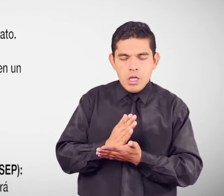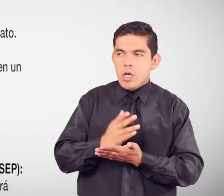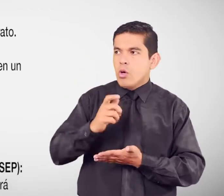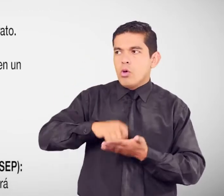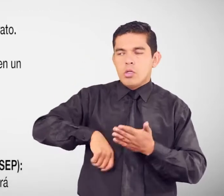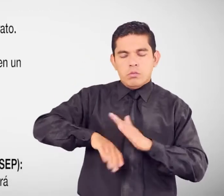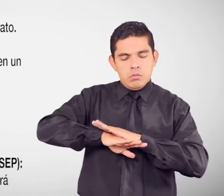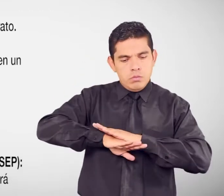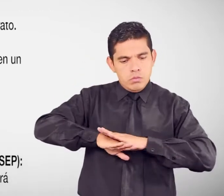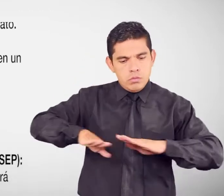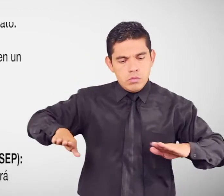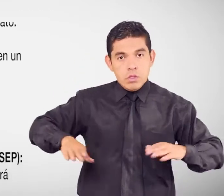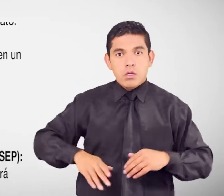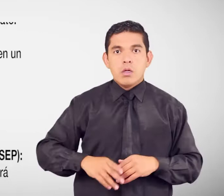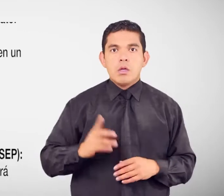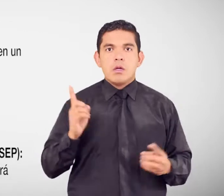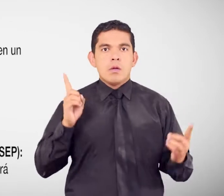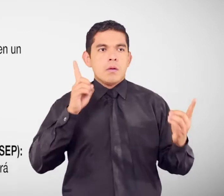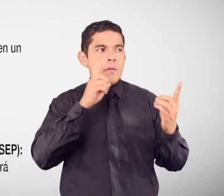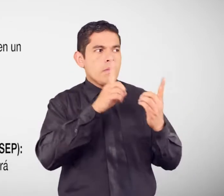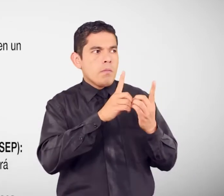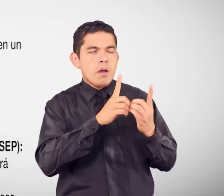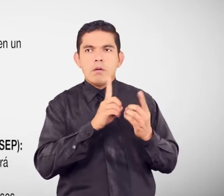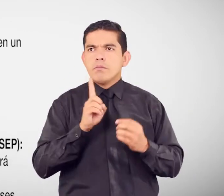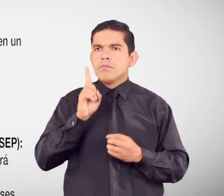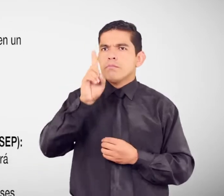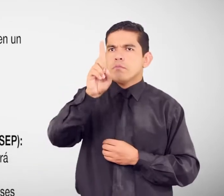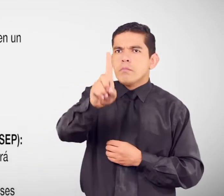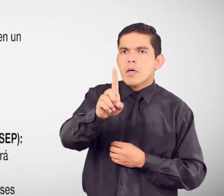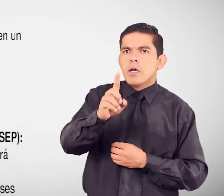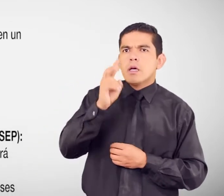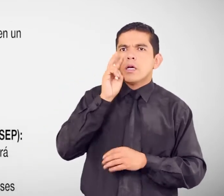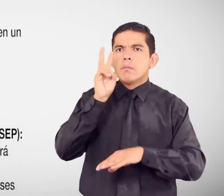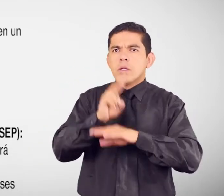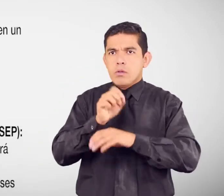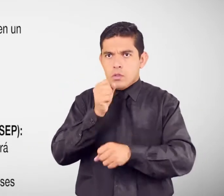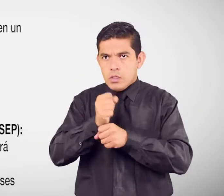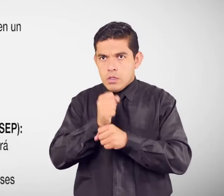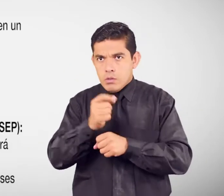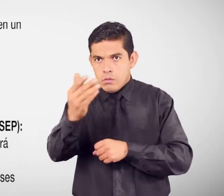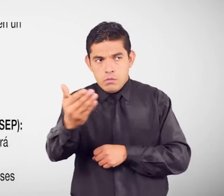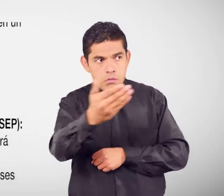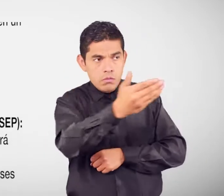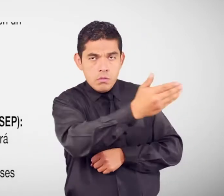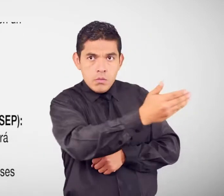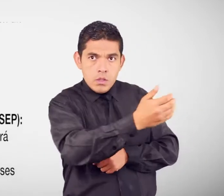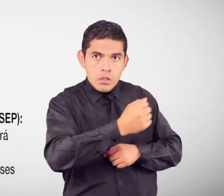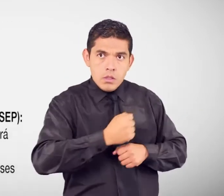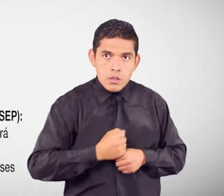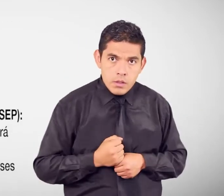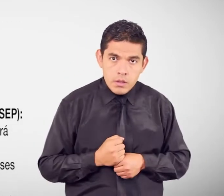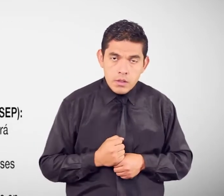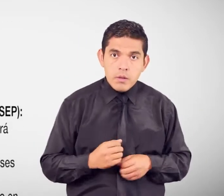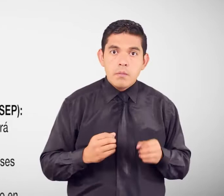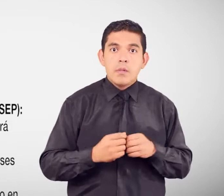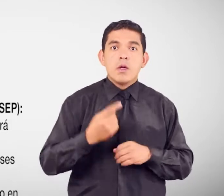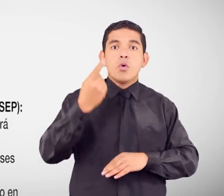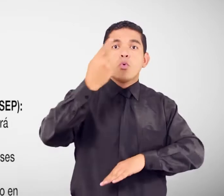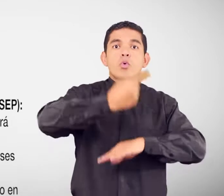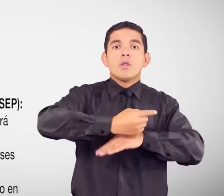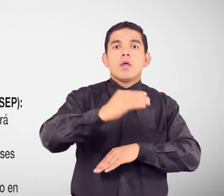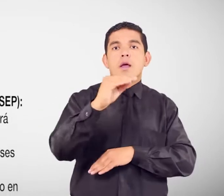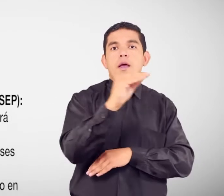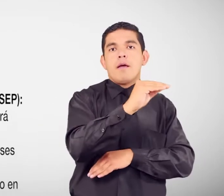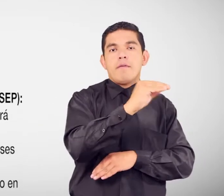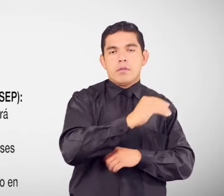trabajador acude a un inspector del trabajo Quien notificará al empleador En un plazo de 24 horas El desahucio